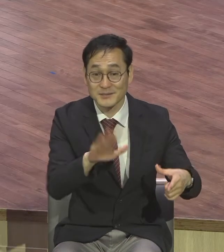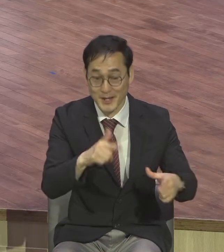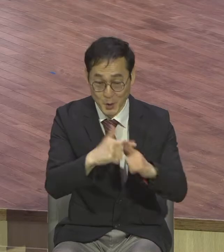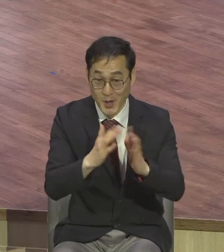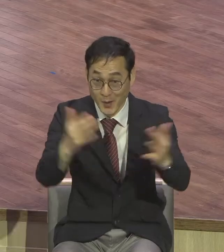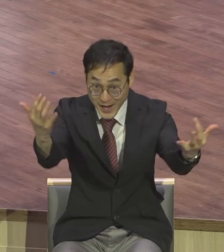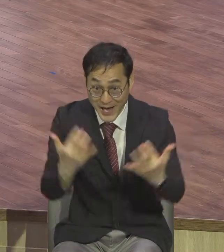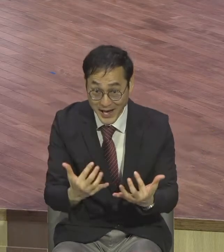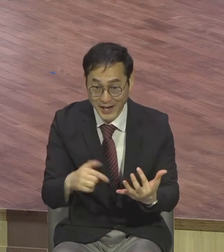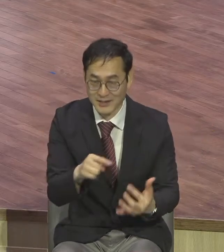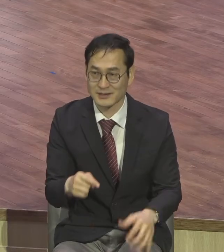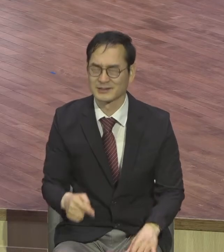그런 뜻이 아닙니다